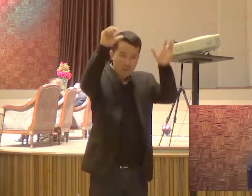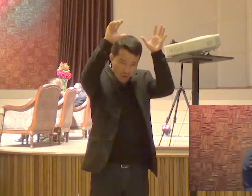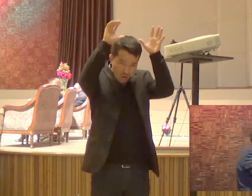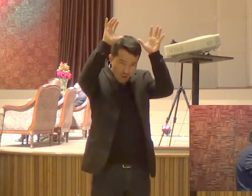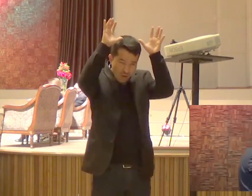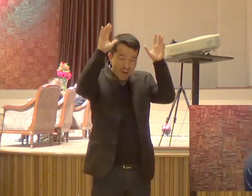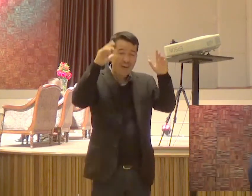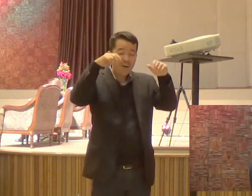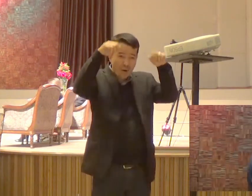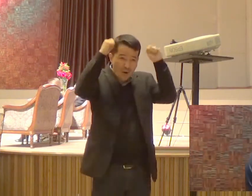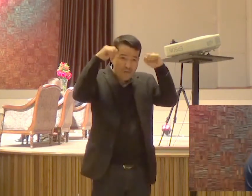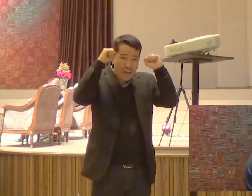Ovelhinha